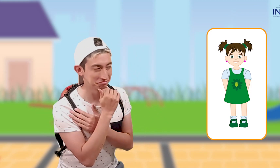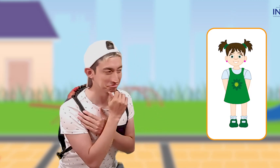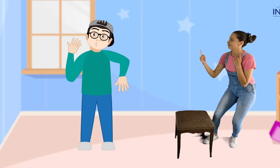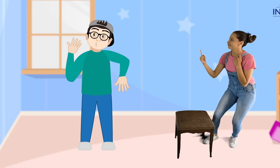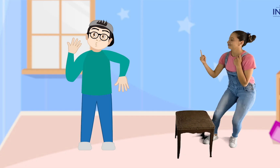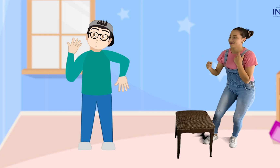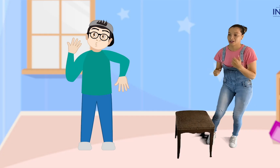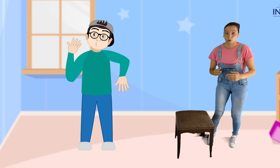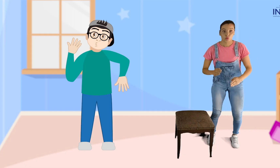¡Felicidades!